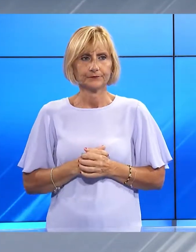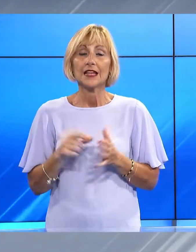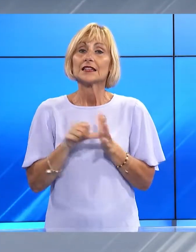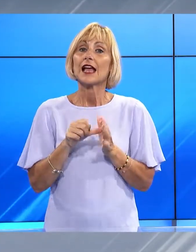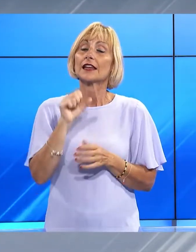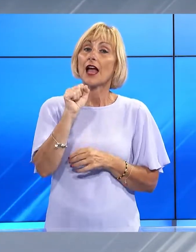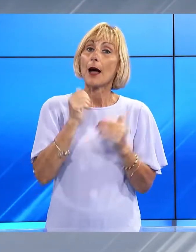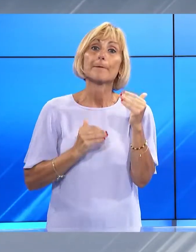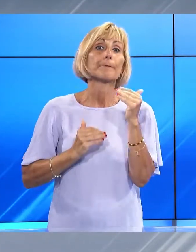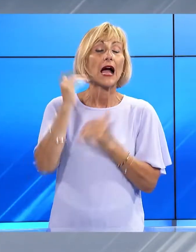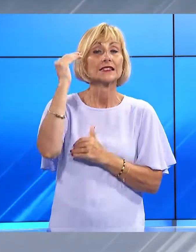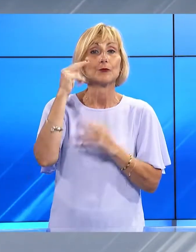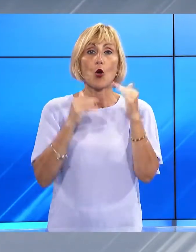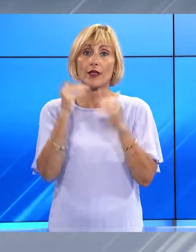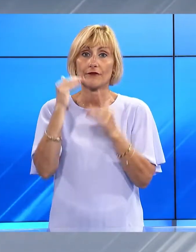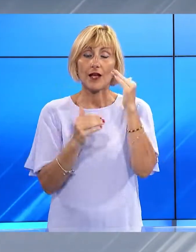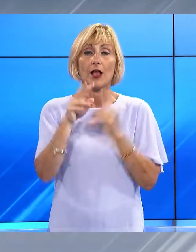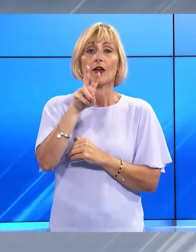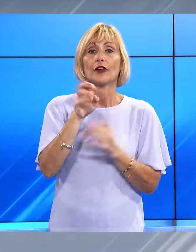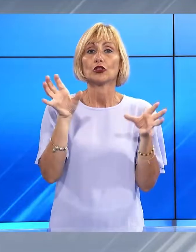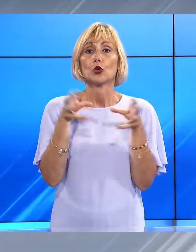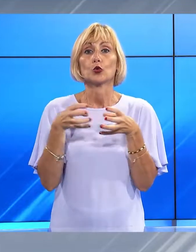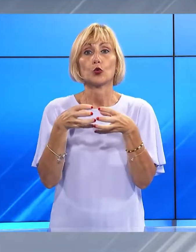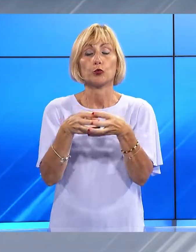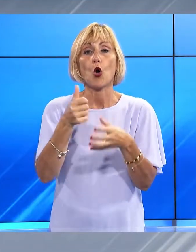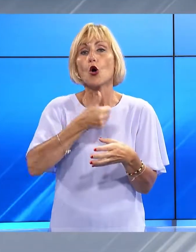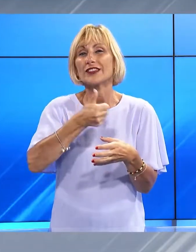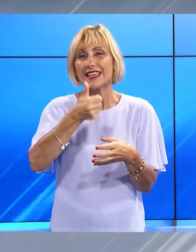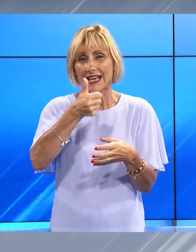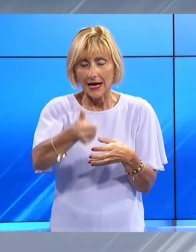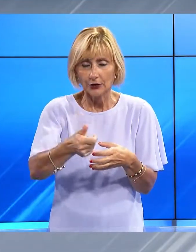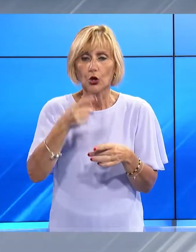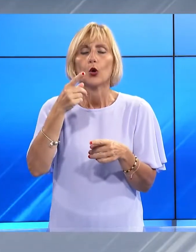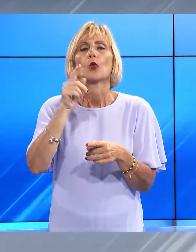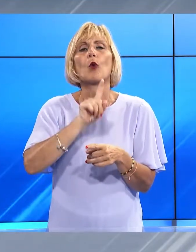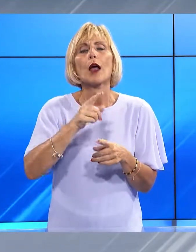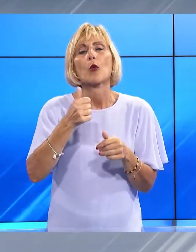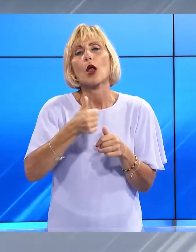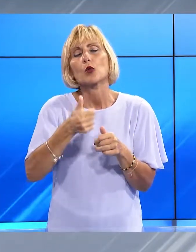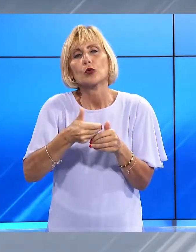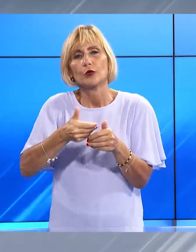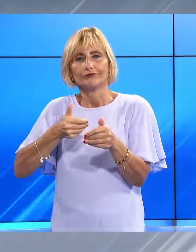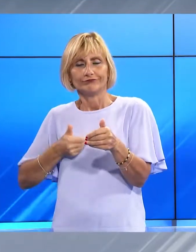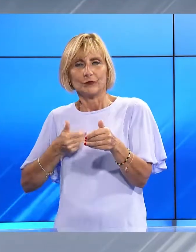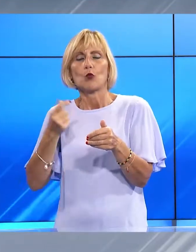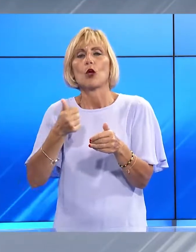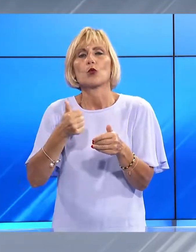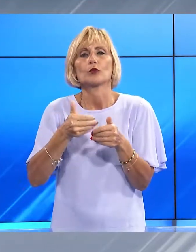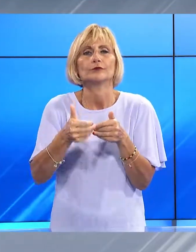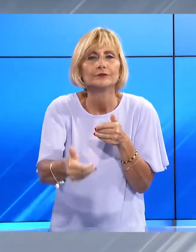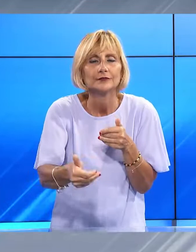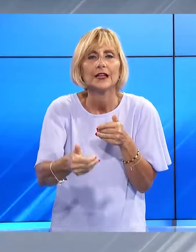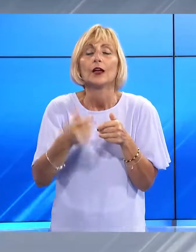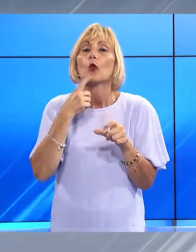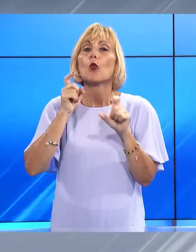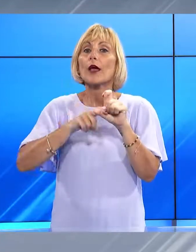livello, sono 20 gruppi ogni anno, poi qualcuno retrocede, qualcuno va in avanti. Querceta è l'unico gruppo d'Italia che non è